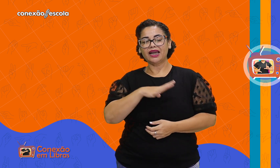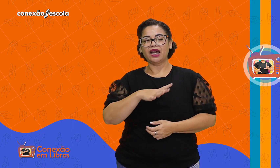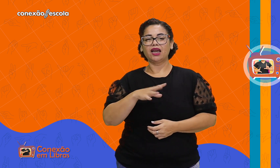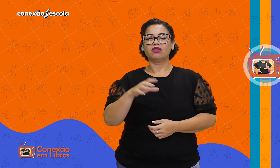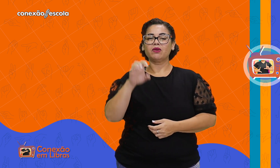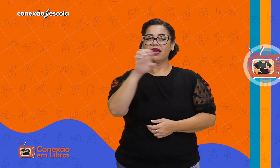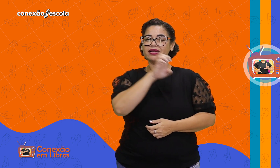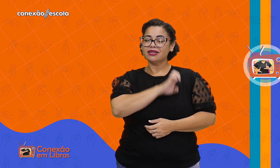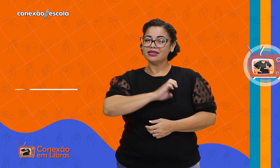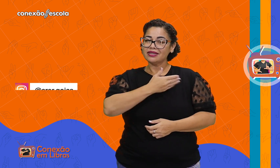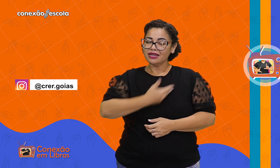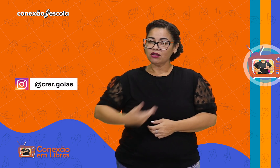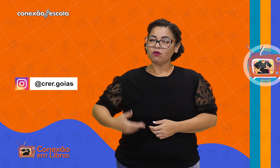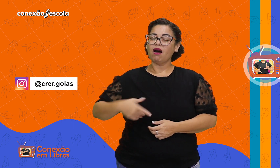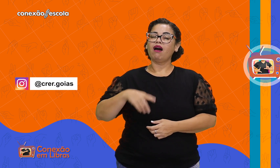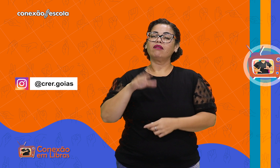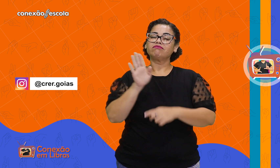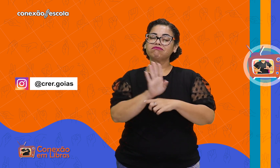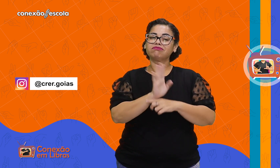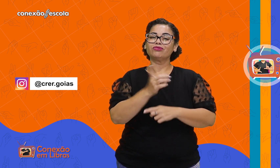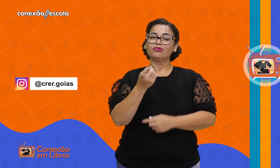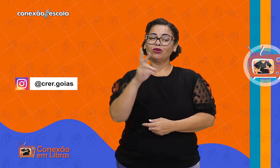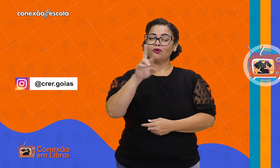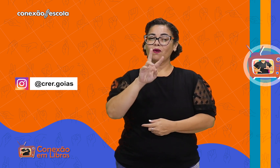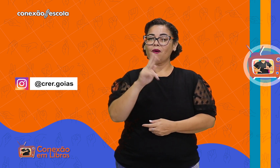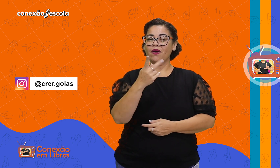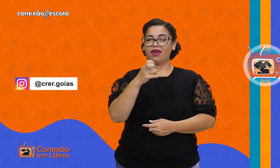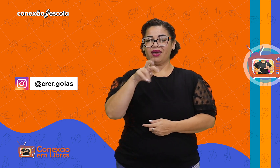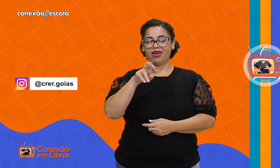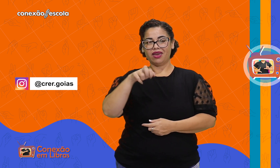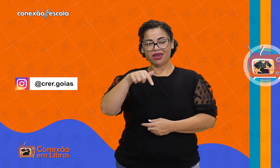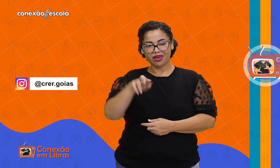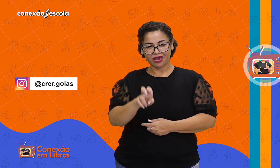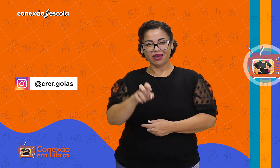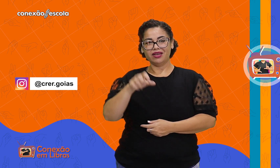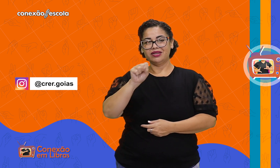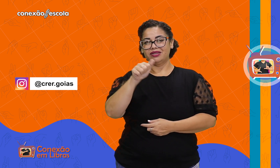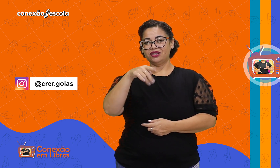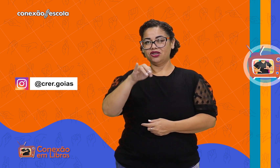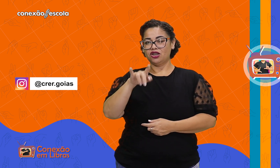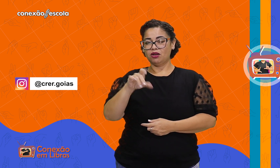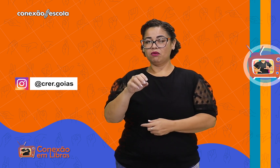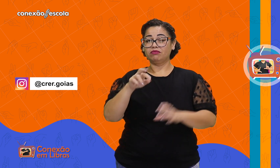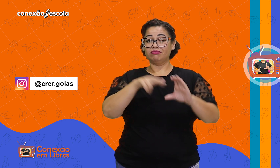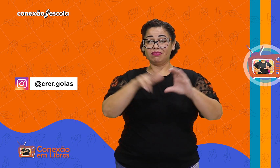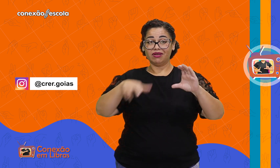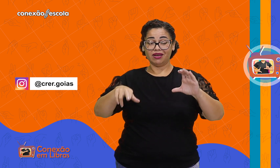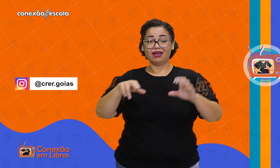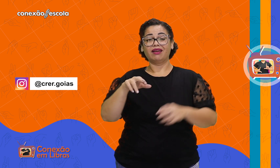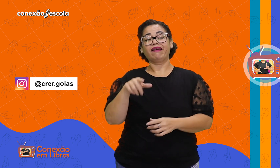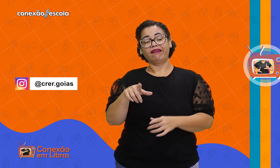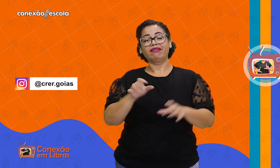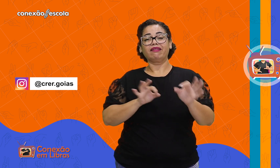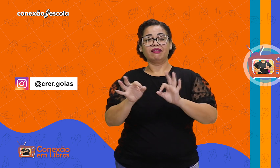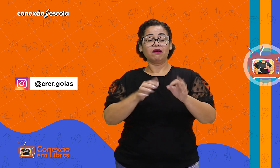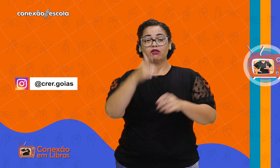como Centro Estadual de Reabilitação e Readaptação Dr. Henrique Santillo, o CREER. Outro exemplo de